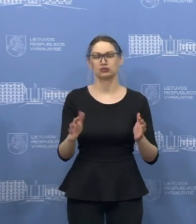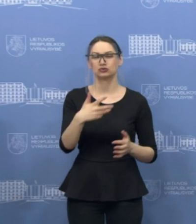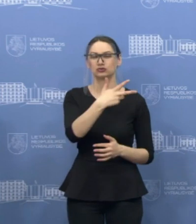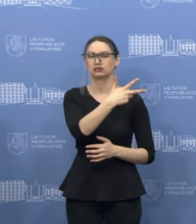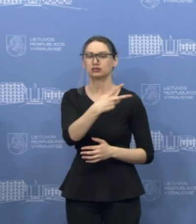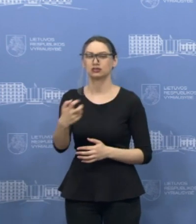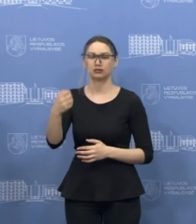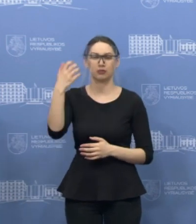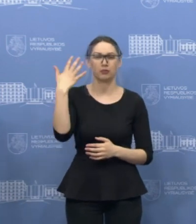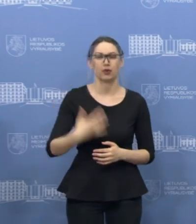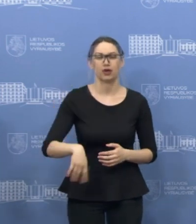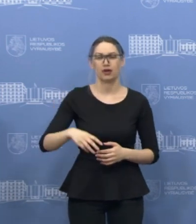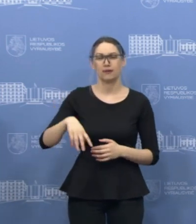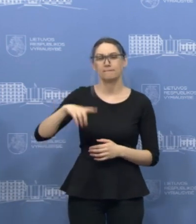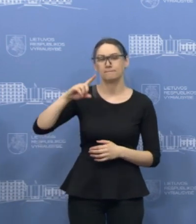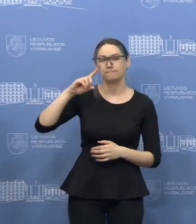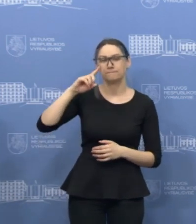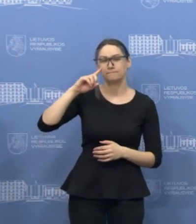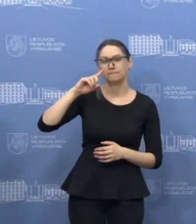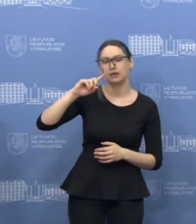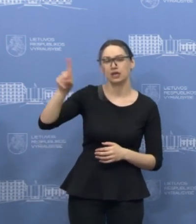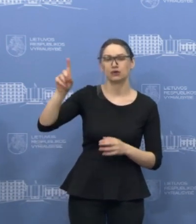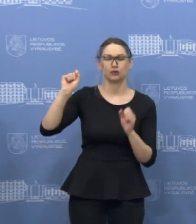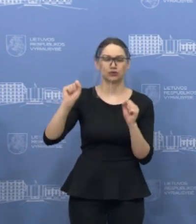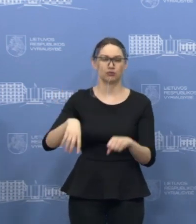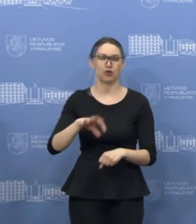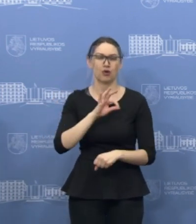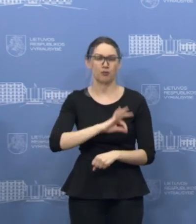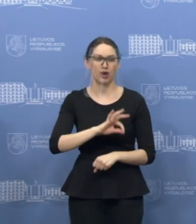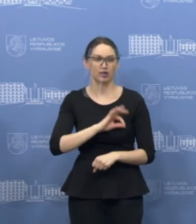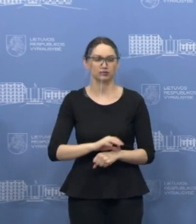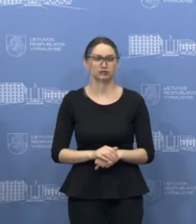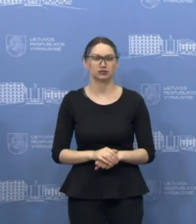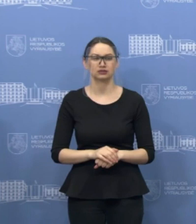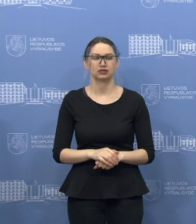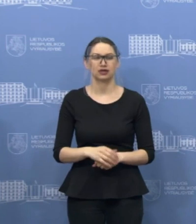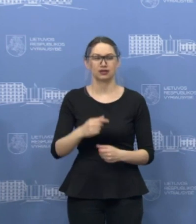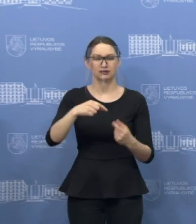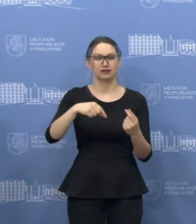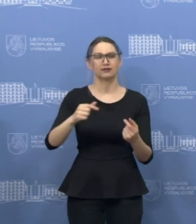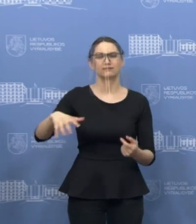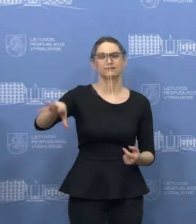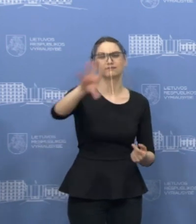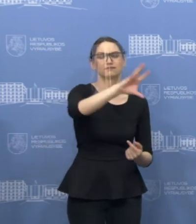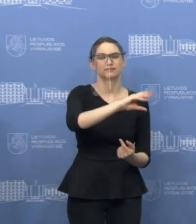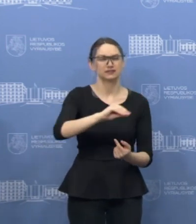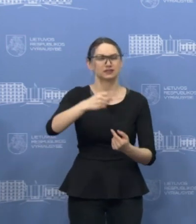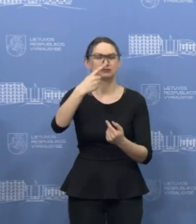milijonų. Taip, reikia pripažinti, kad ne visos tos priemonės idealiai tinka visoms situacijoms,